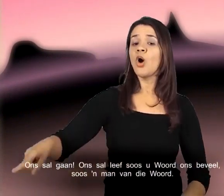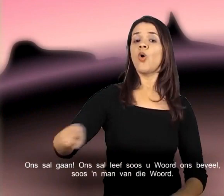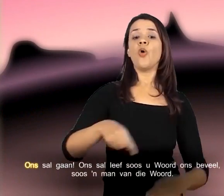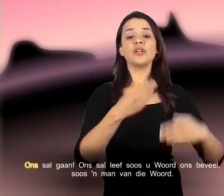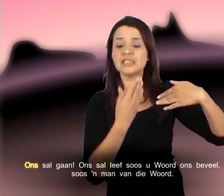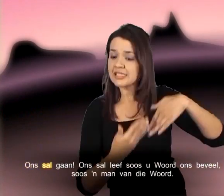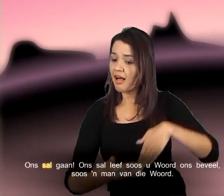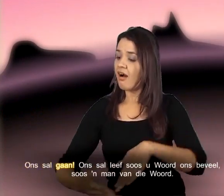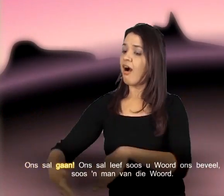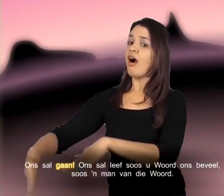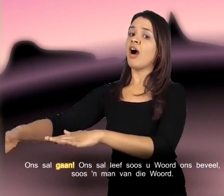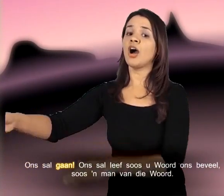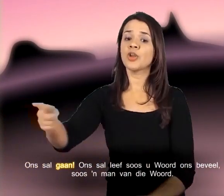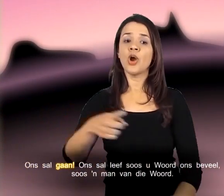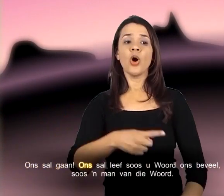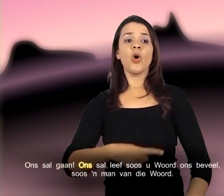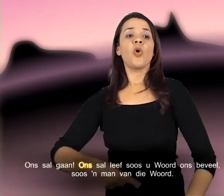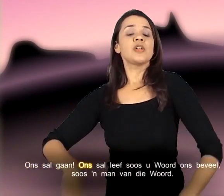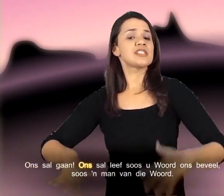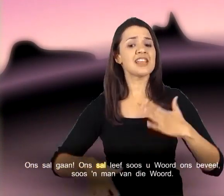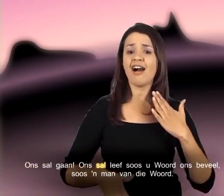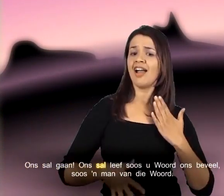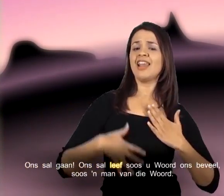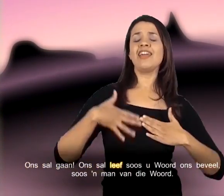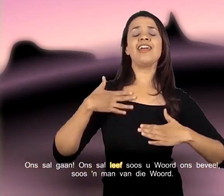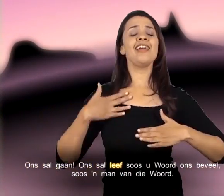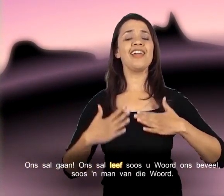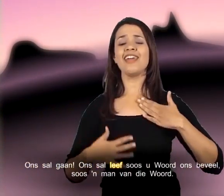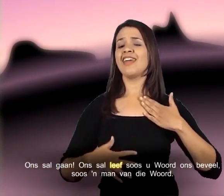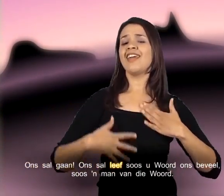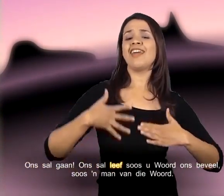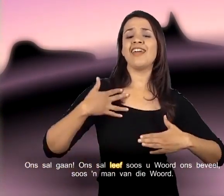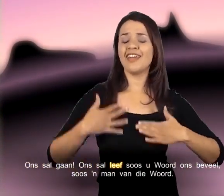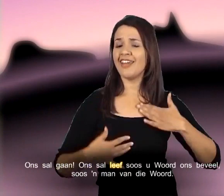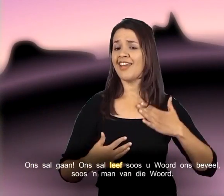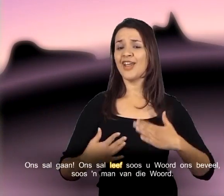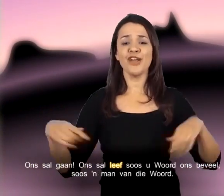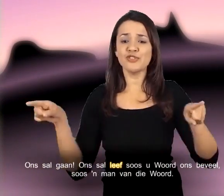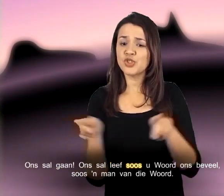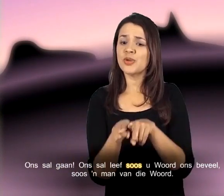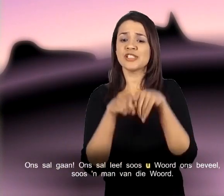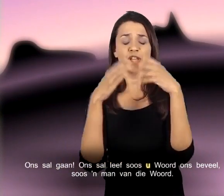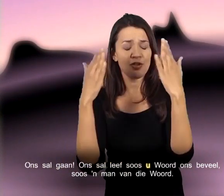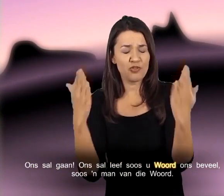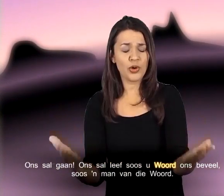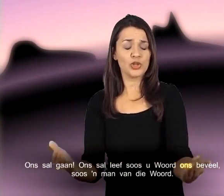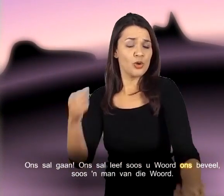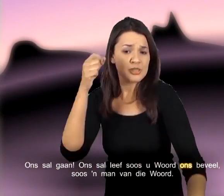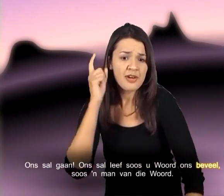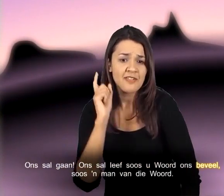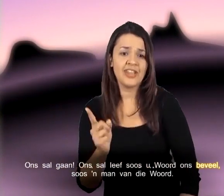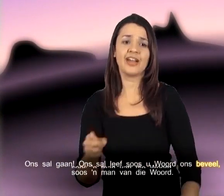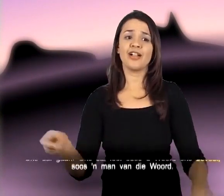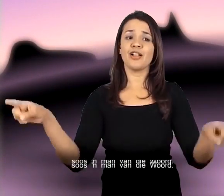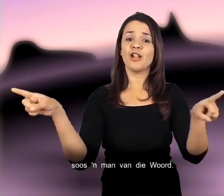Ons sal leef Soos die woord